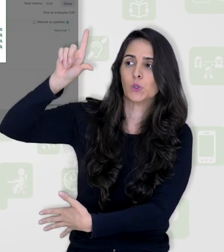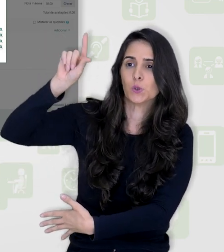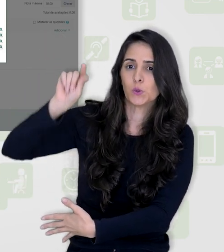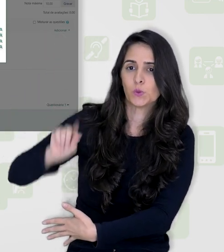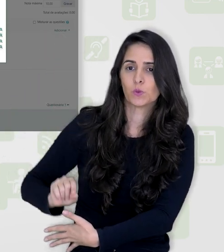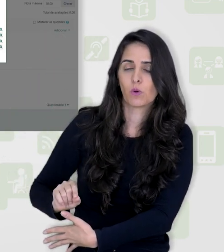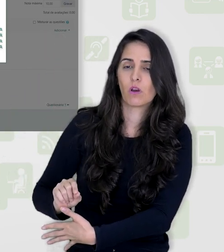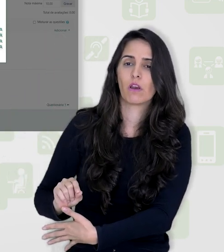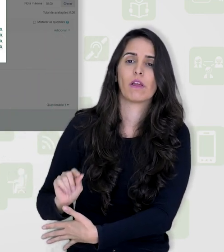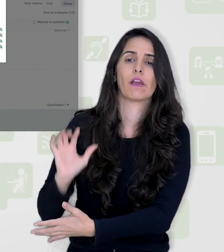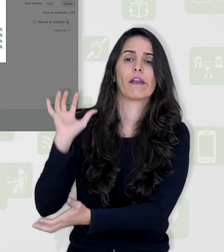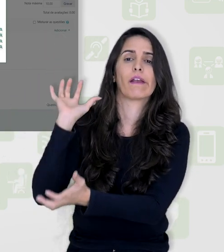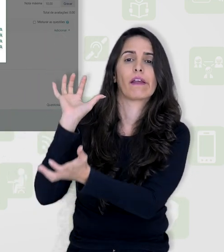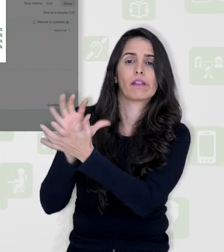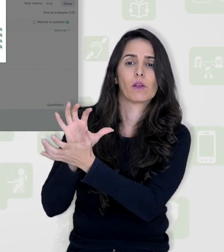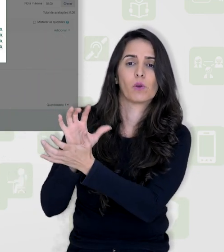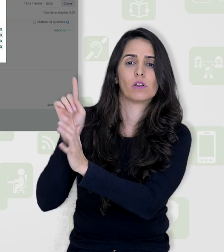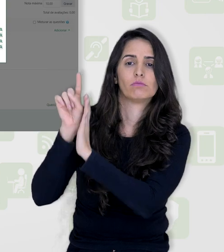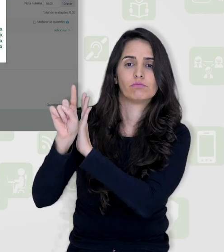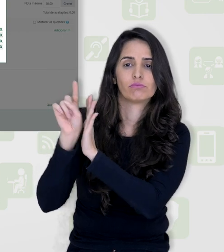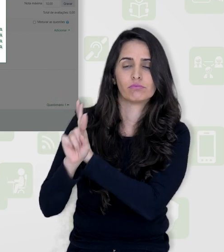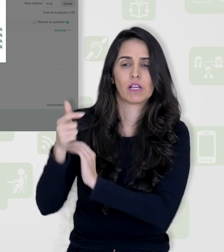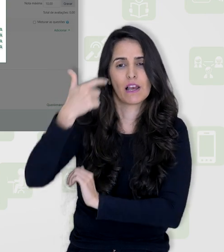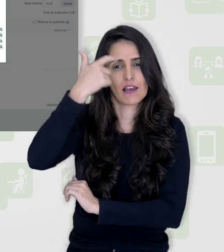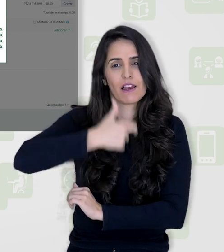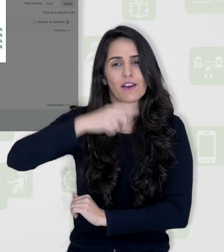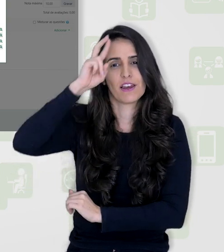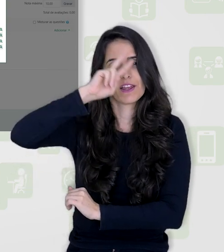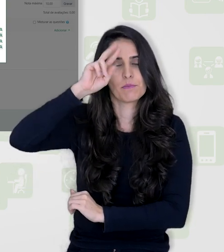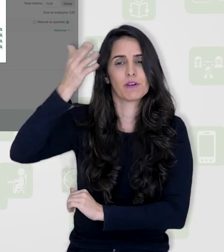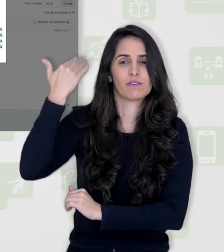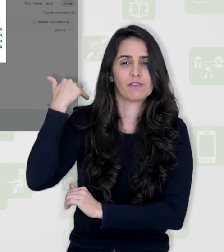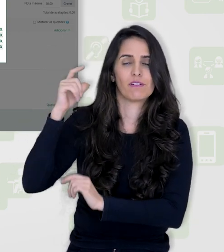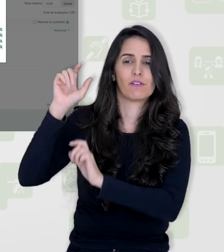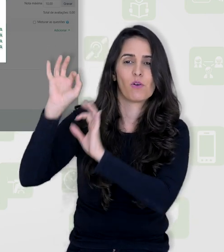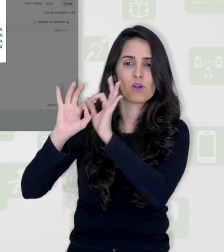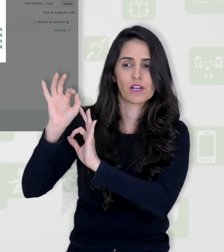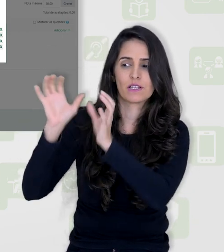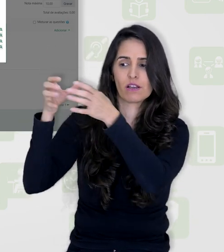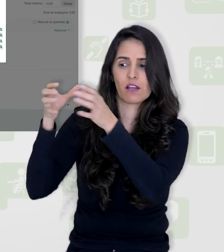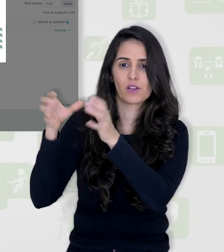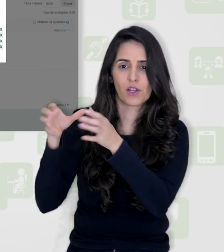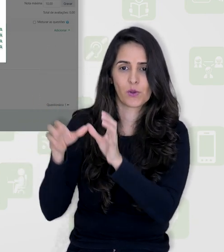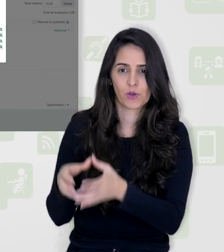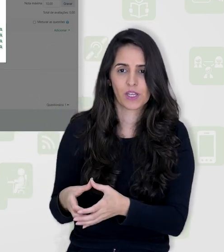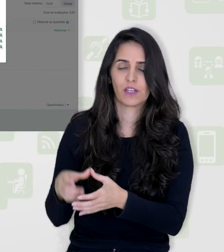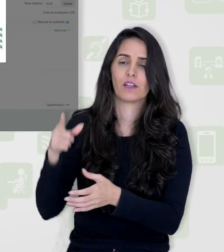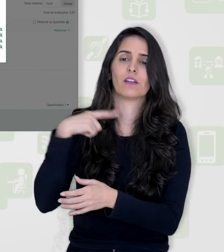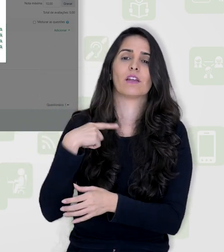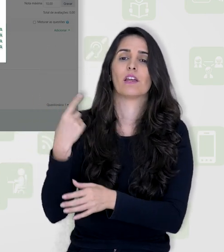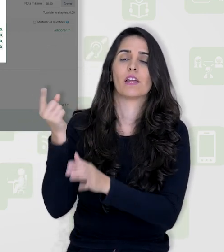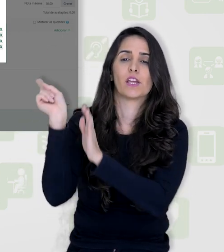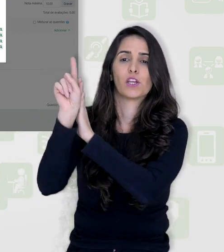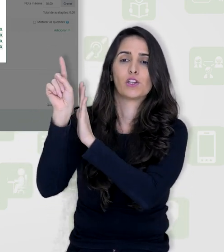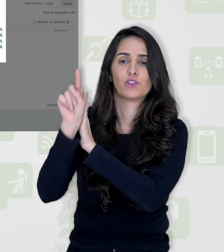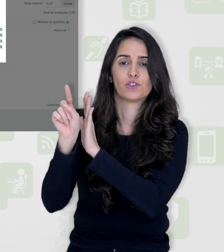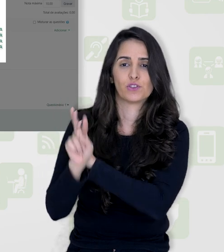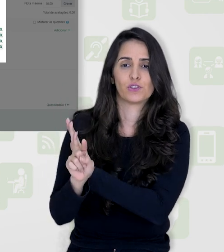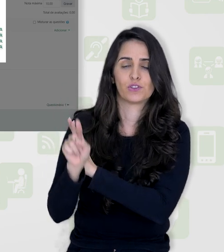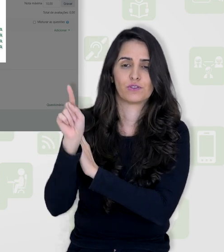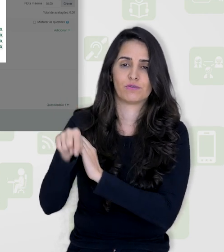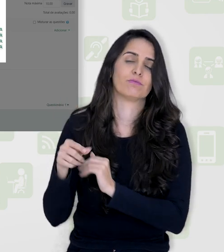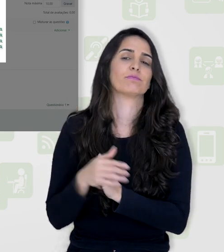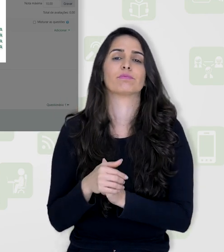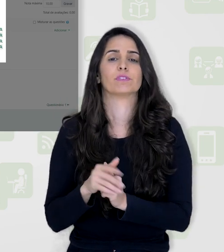questões e eu vou escolher a categoria que eu organizei para este questionário, que é a categoria